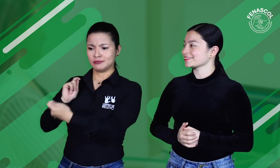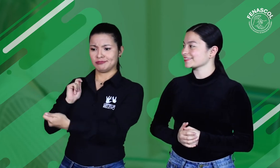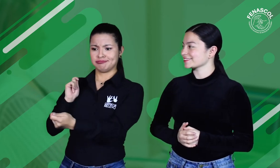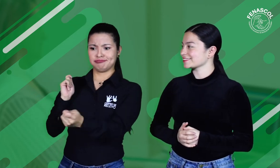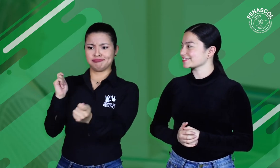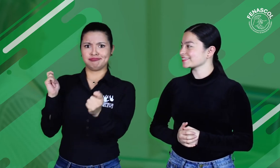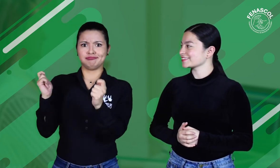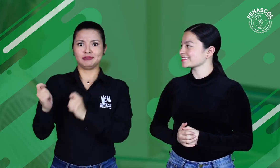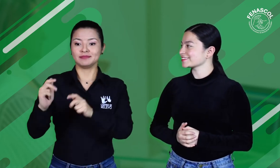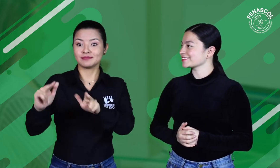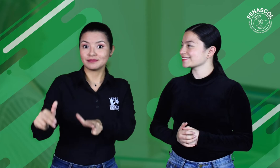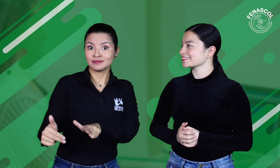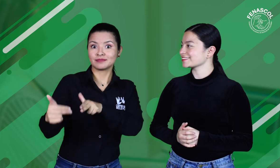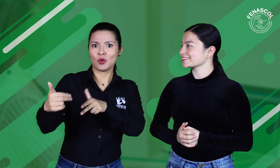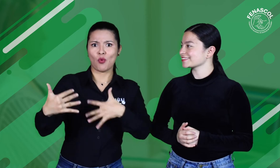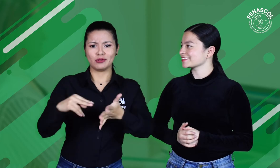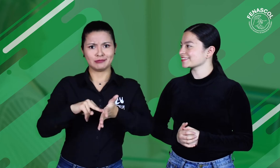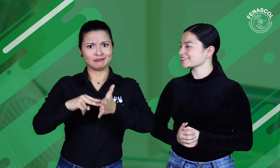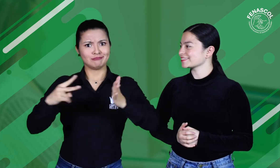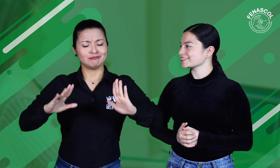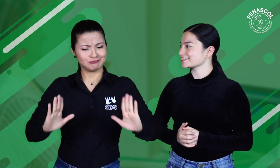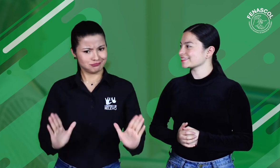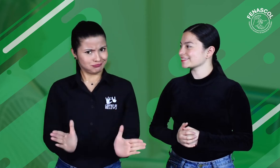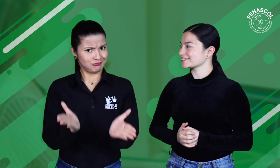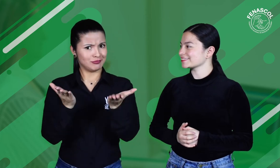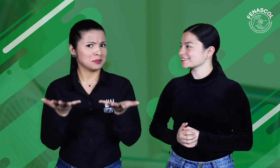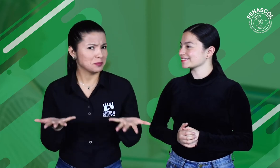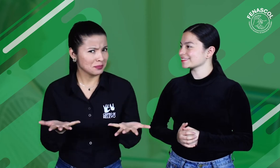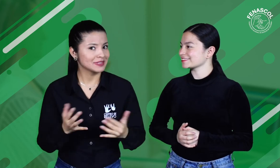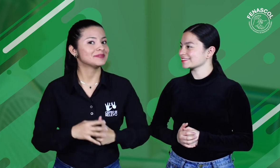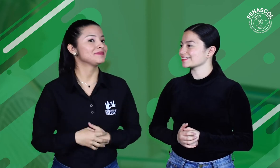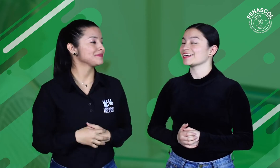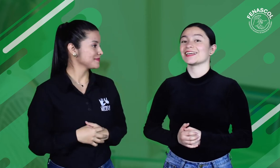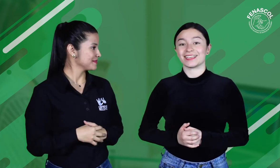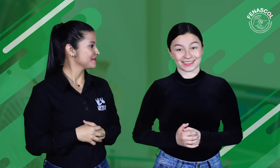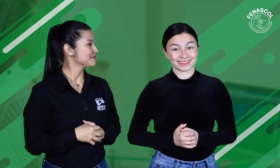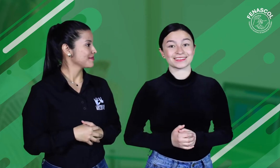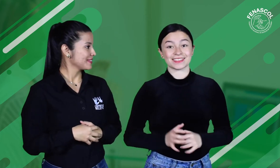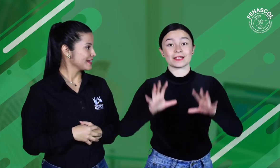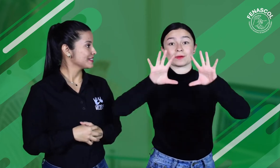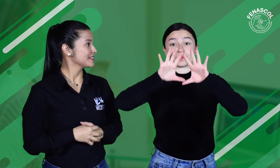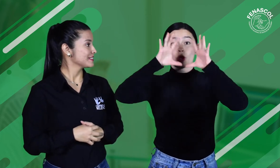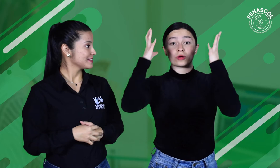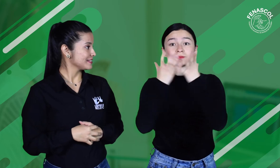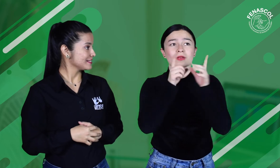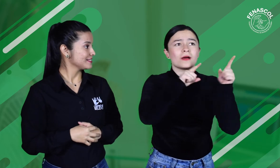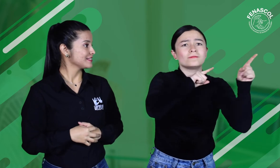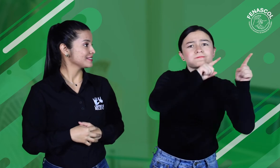su evolución tecnológica desde los teléfonos TTY hasta ahora al contar con servicios de interpretación a través de videollamada. Abordaremos